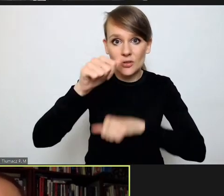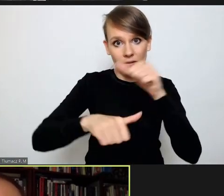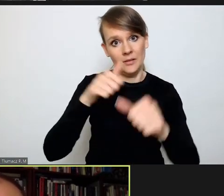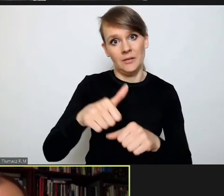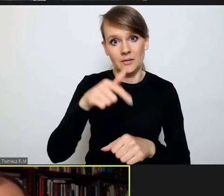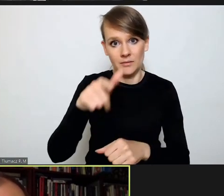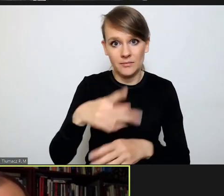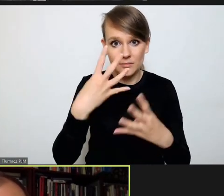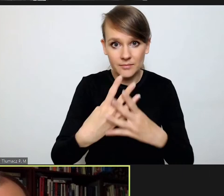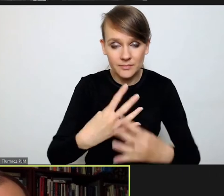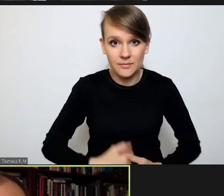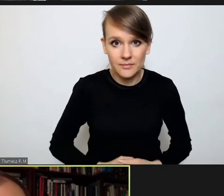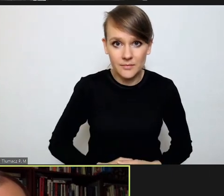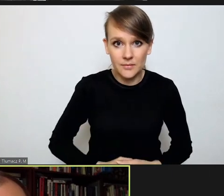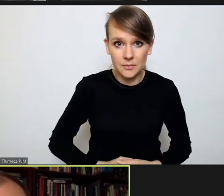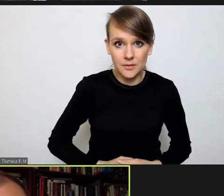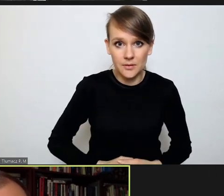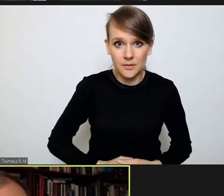wolności?